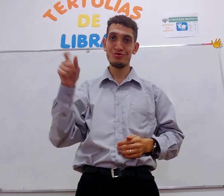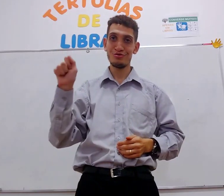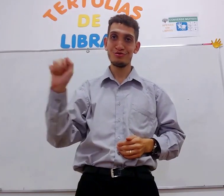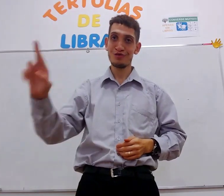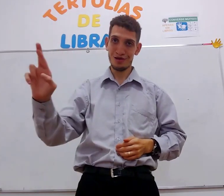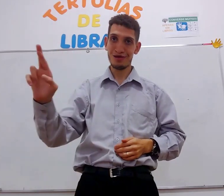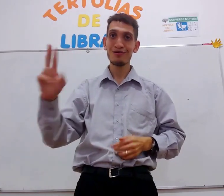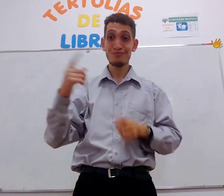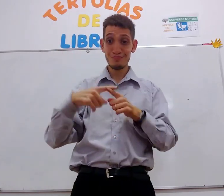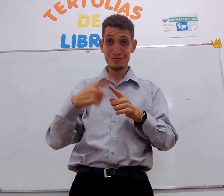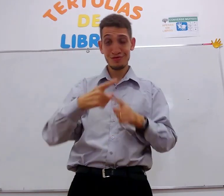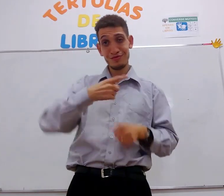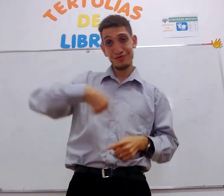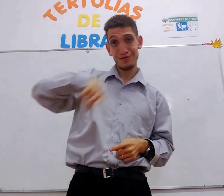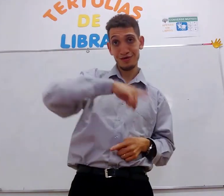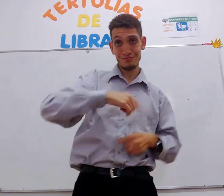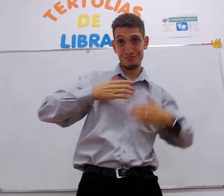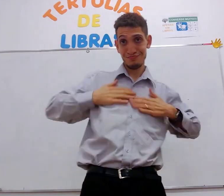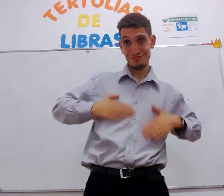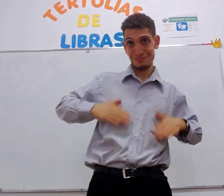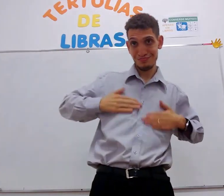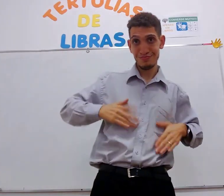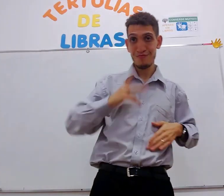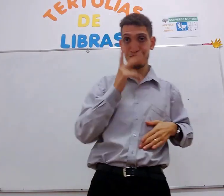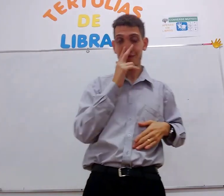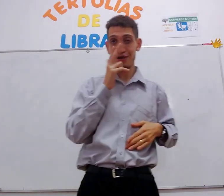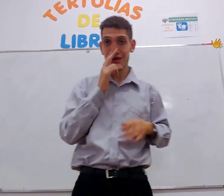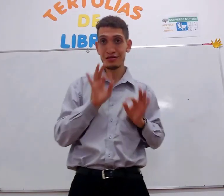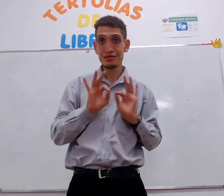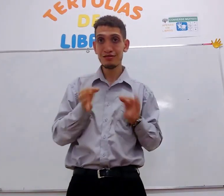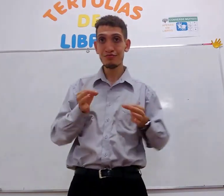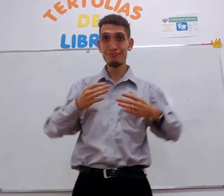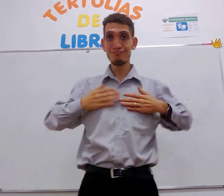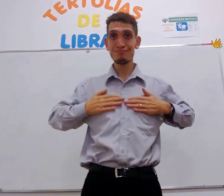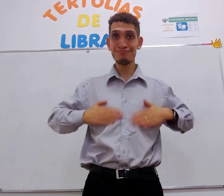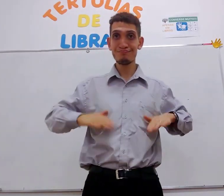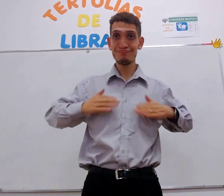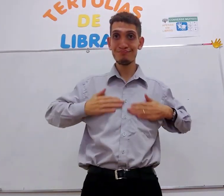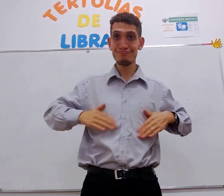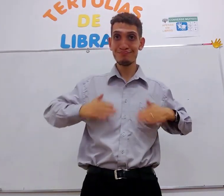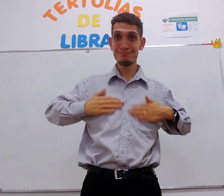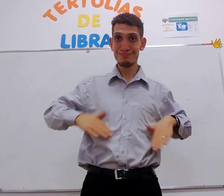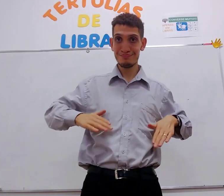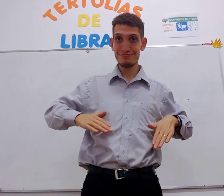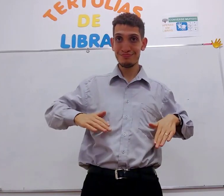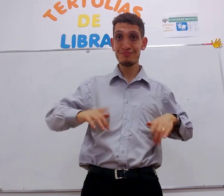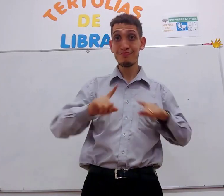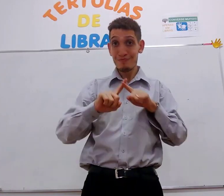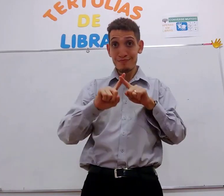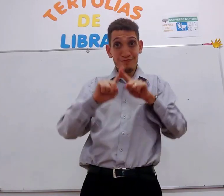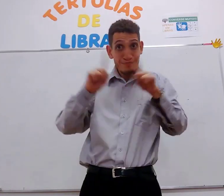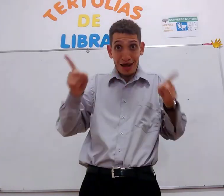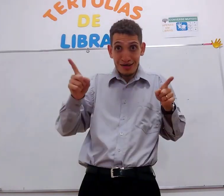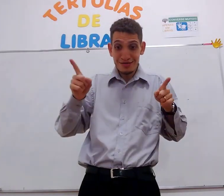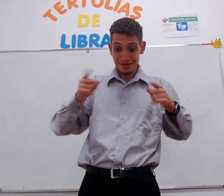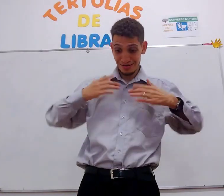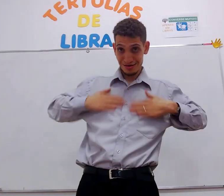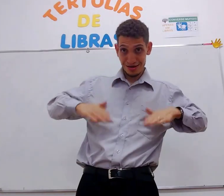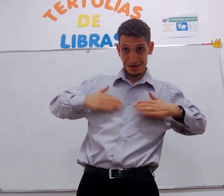relaxar, Por quê? Nós descansar, parece simples, descansar, mas,